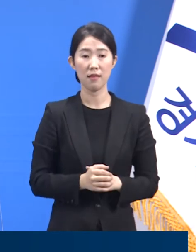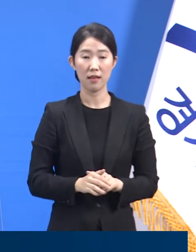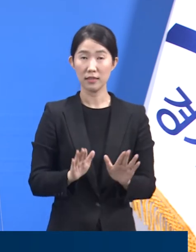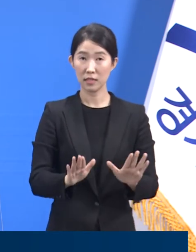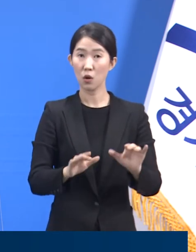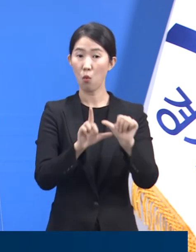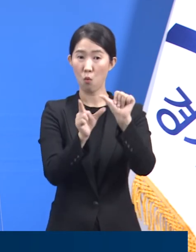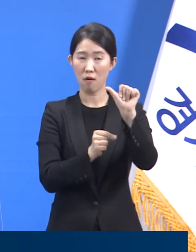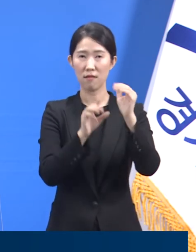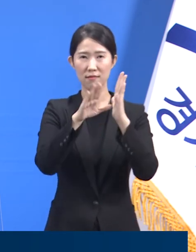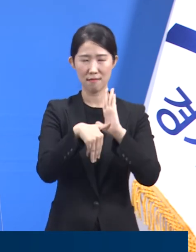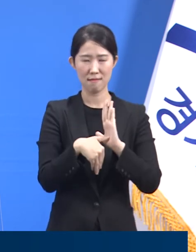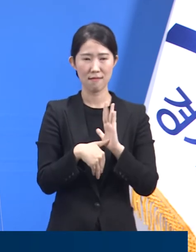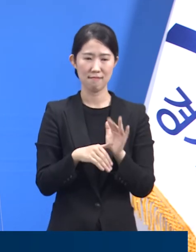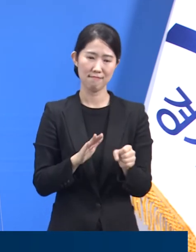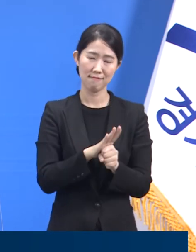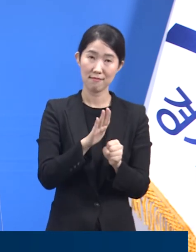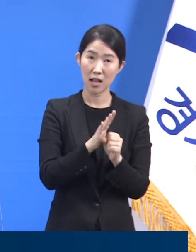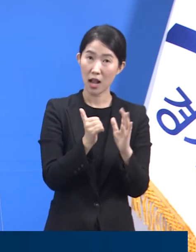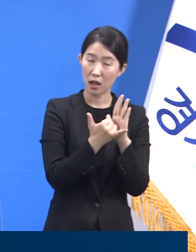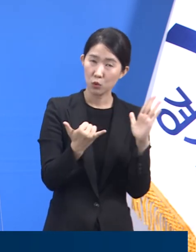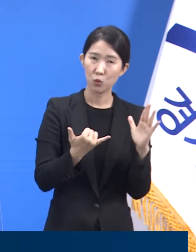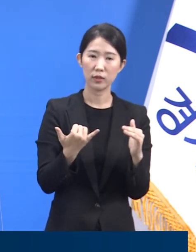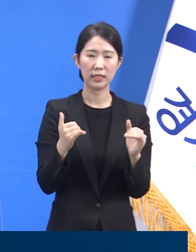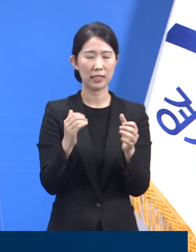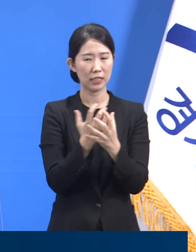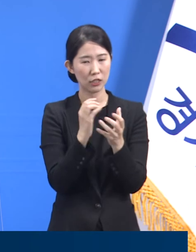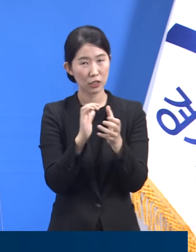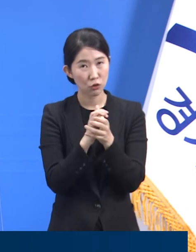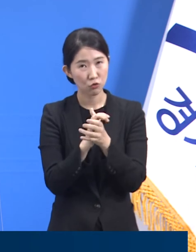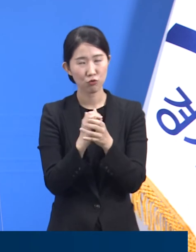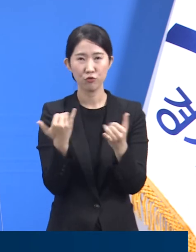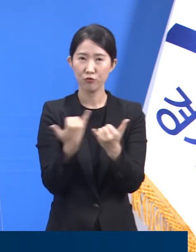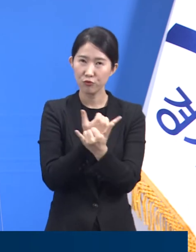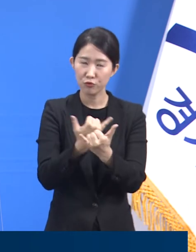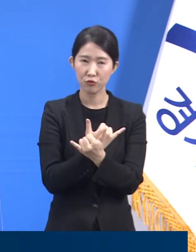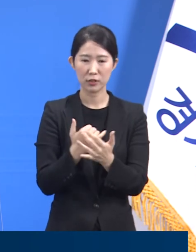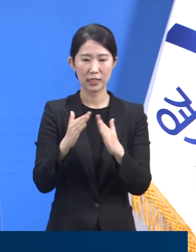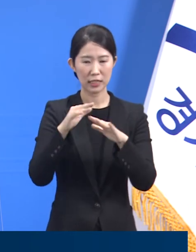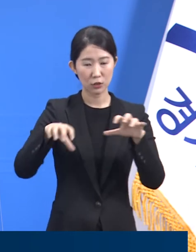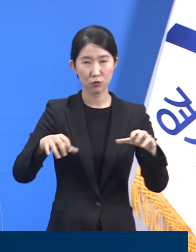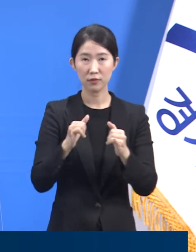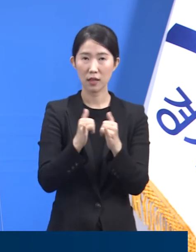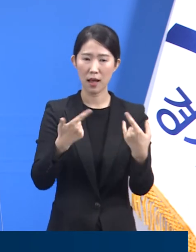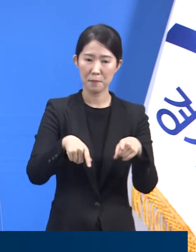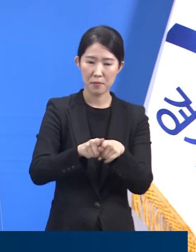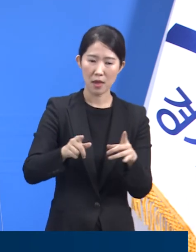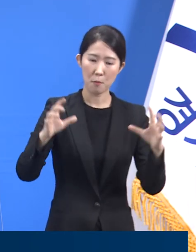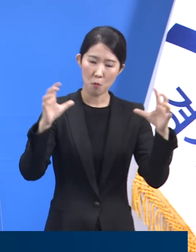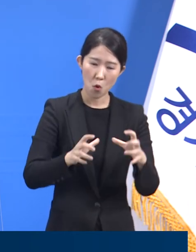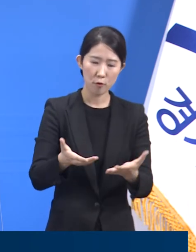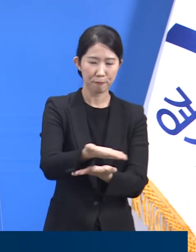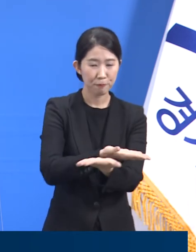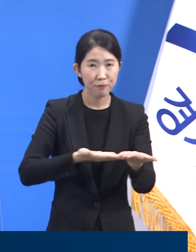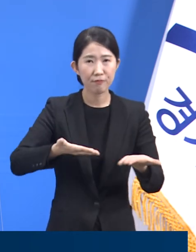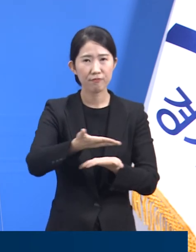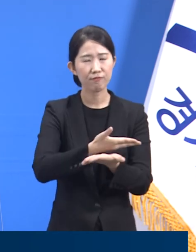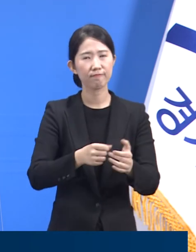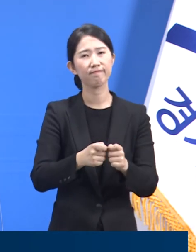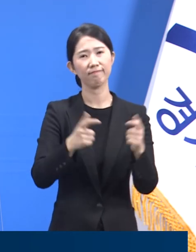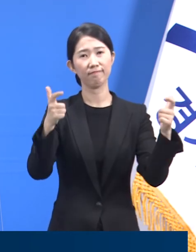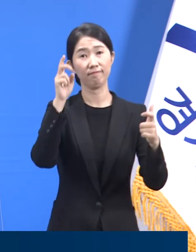사랑하는 가족, 친지, 이웃과 함께 시간을 보내는 일들이 자연스럽게 많아질 것으로